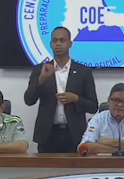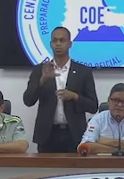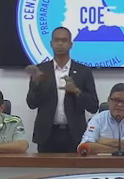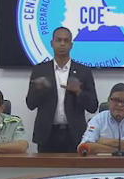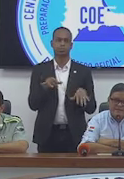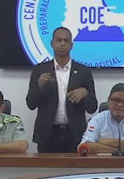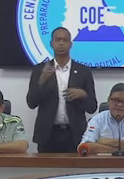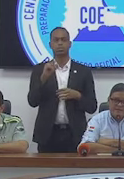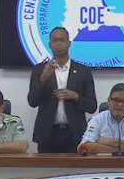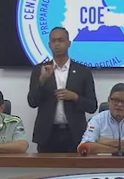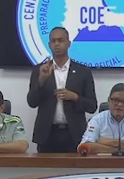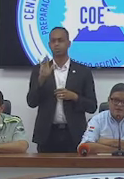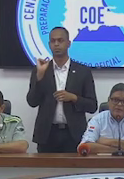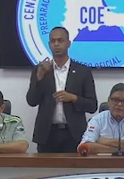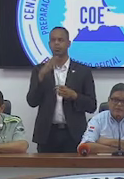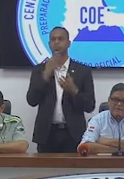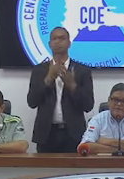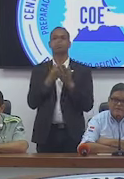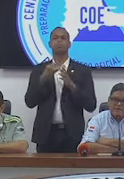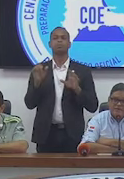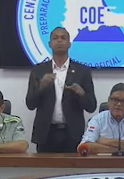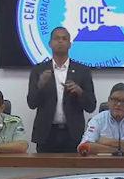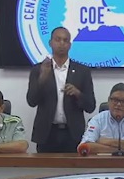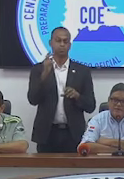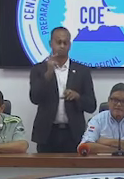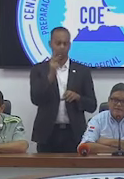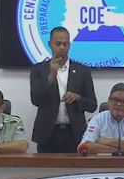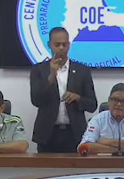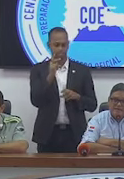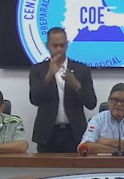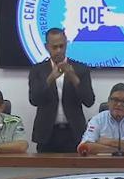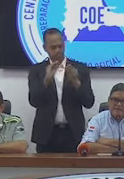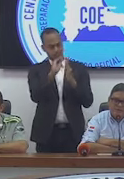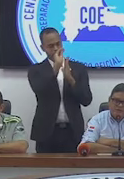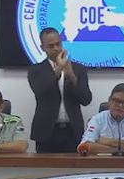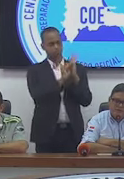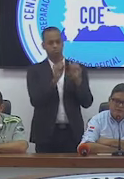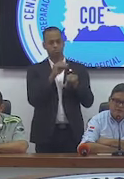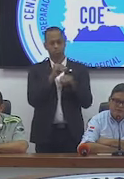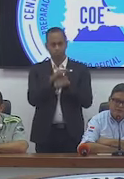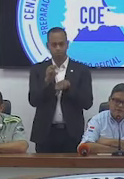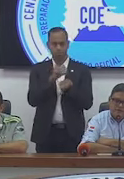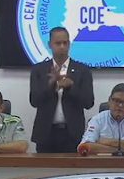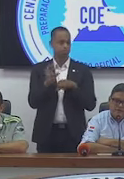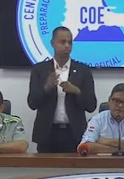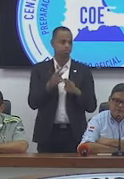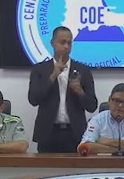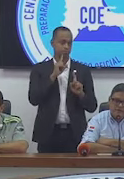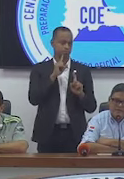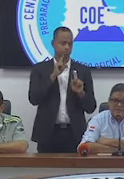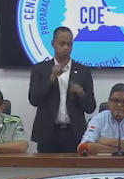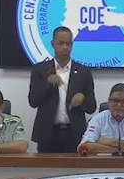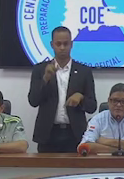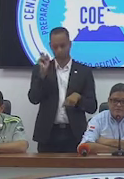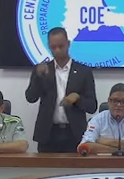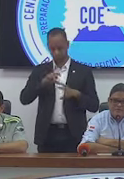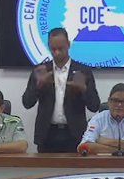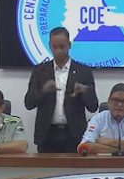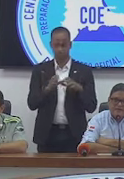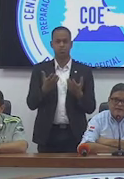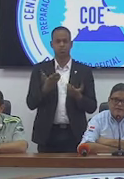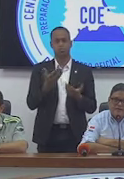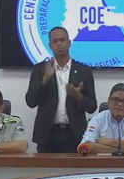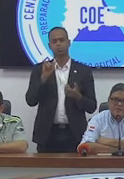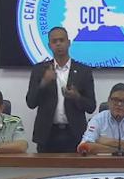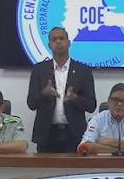sino a nivel digital. Es bueno que ustedes hagan unas reseñas sobre esto, para que, no le estoy diciendo que debe de hacerlo, sino que